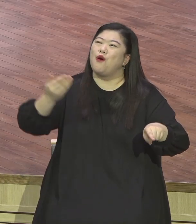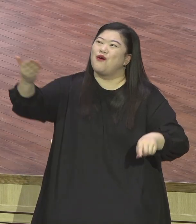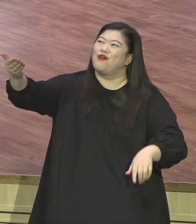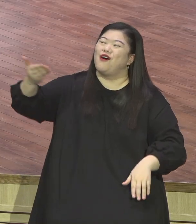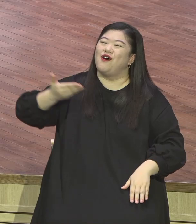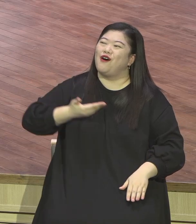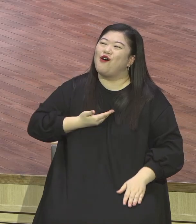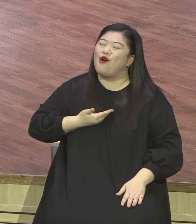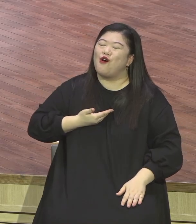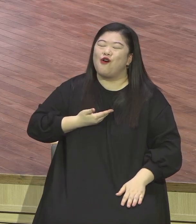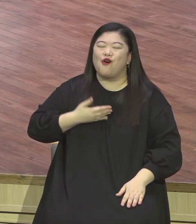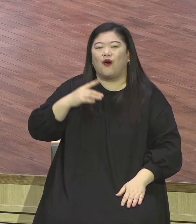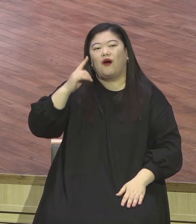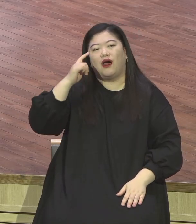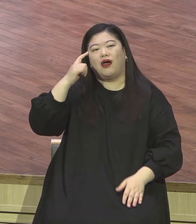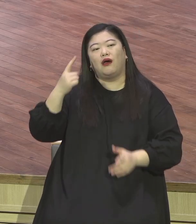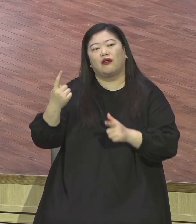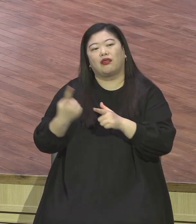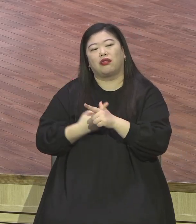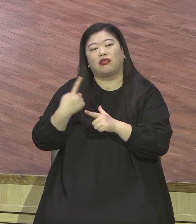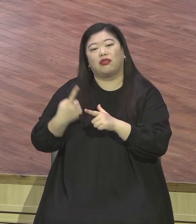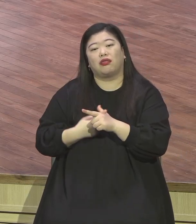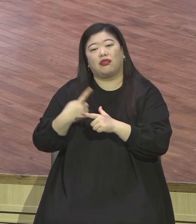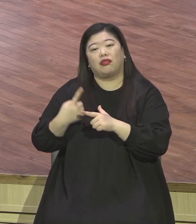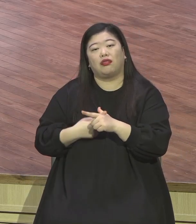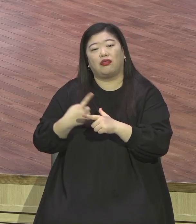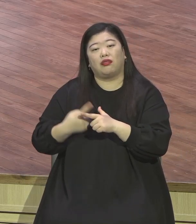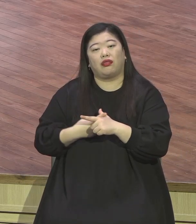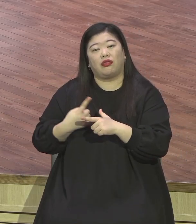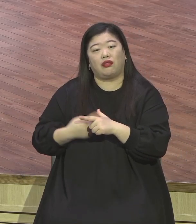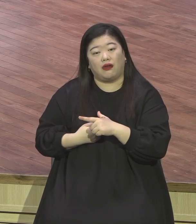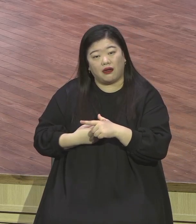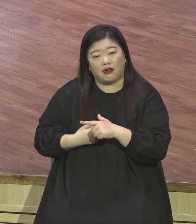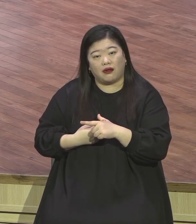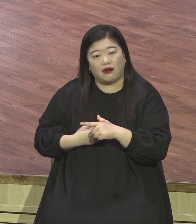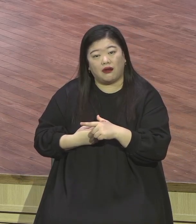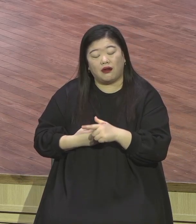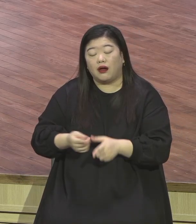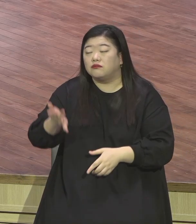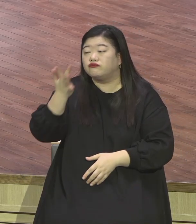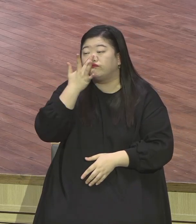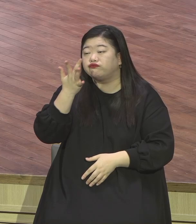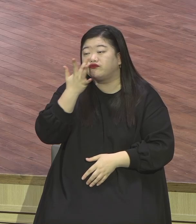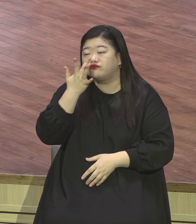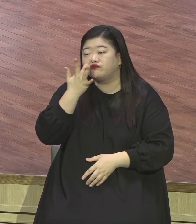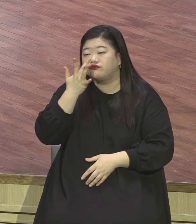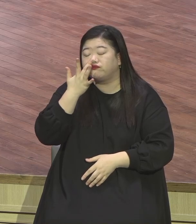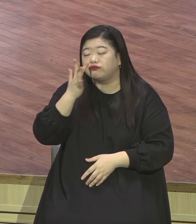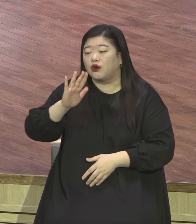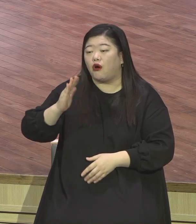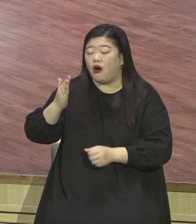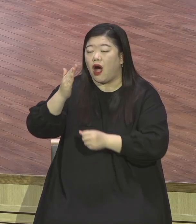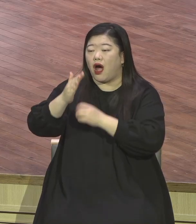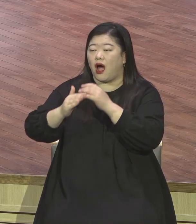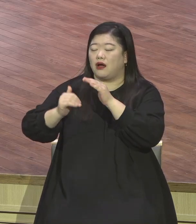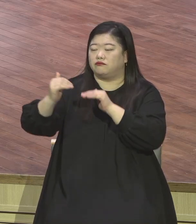하나님의 말씀에 부신종의 함으로 인해서 죄가 들어오고 그 죄가 인간과